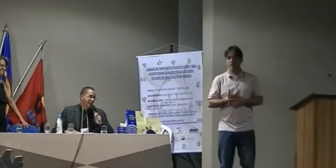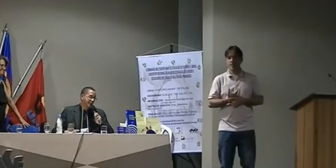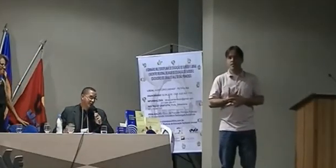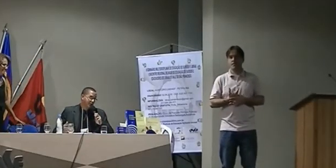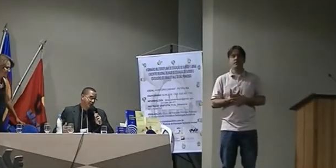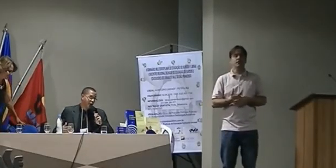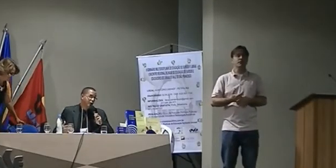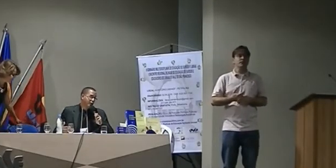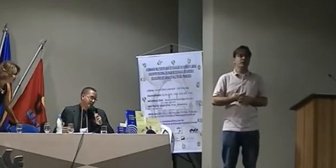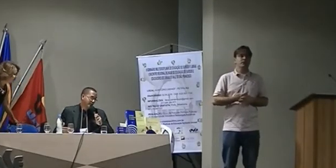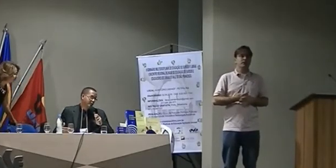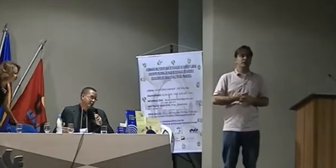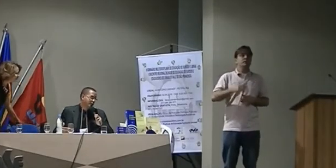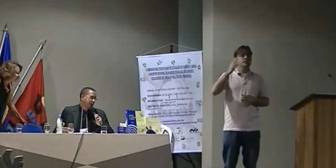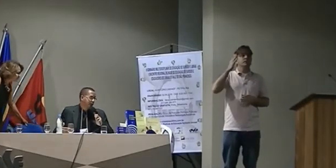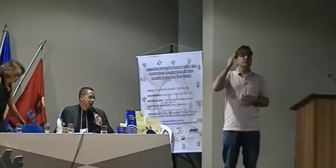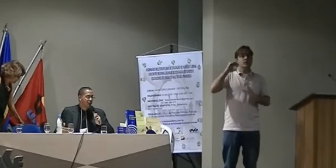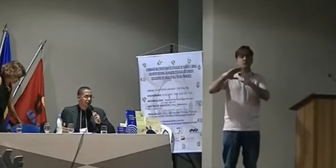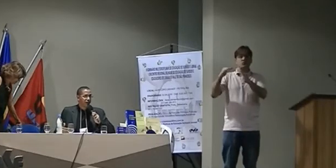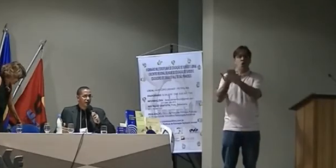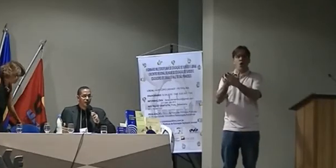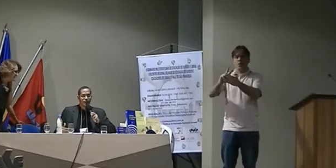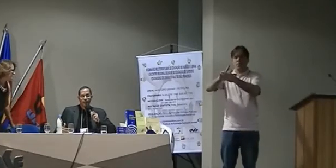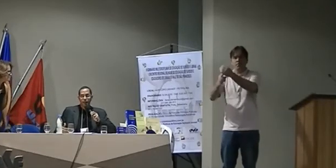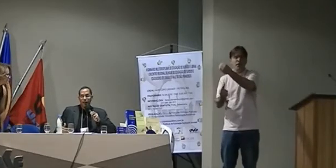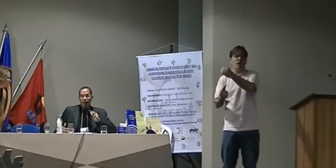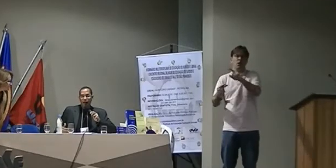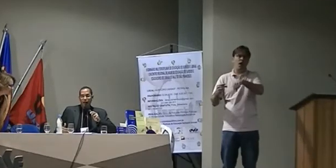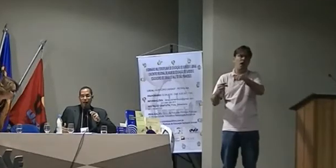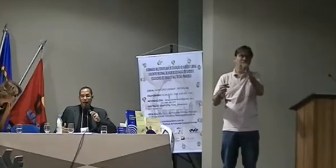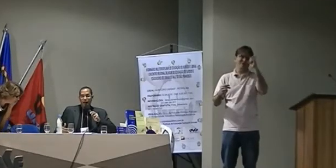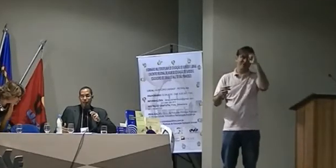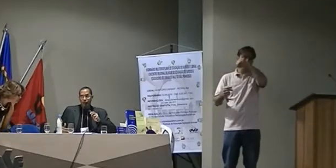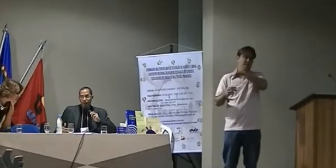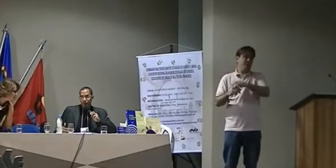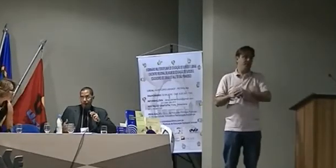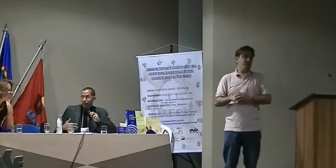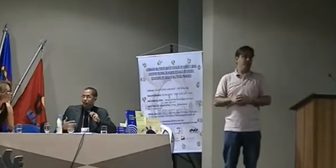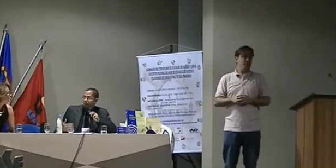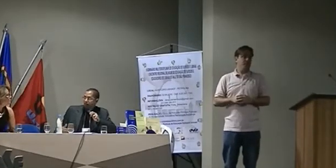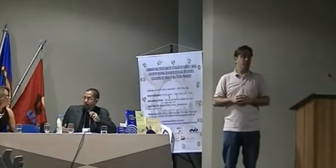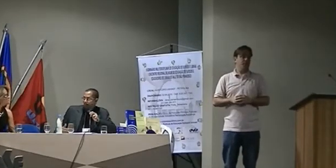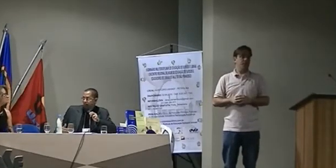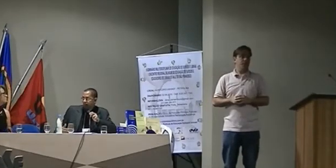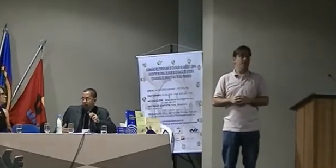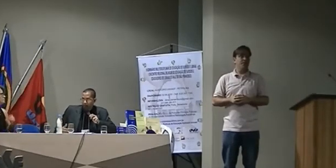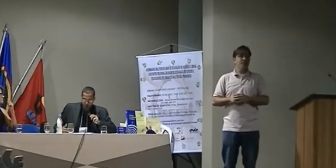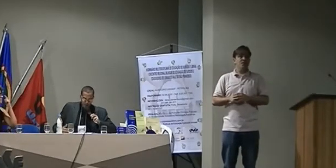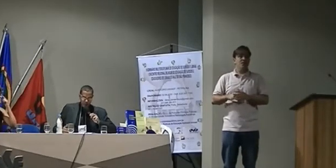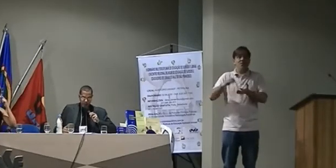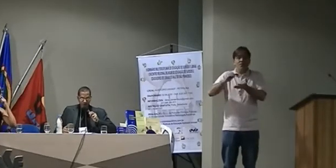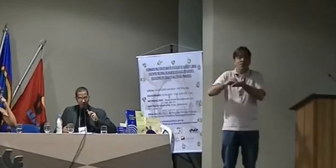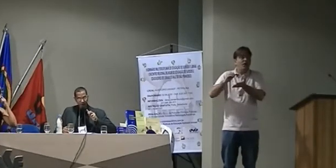não conhecemos tão de perto. Ainda há poucas trocas de experiências em cima dessa temática.